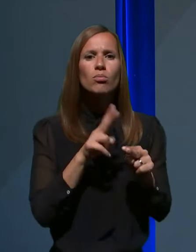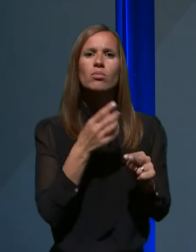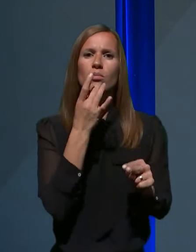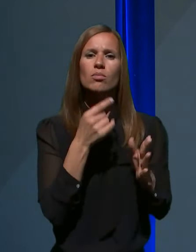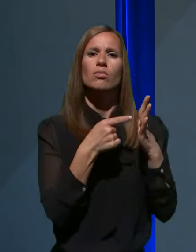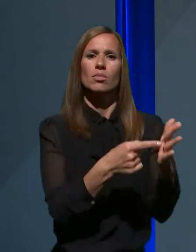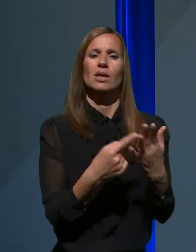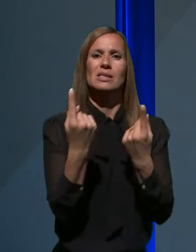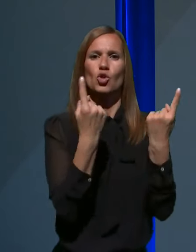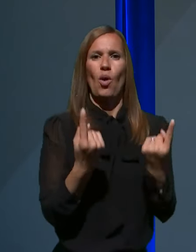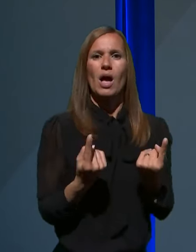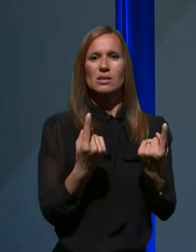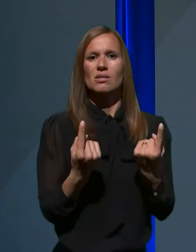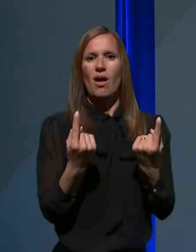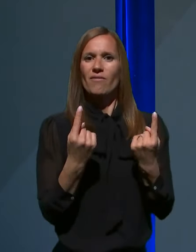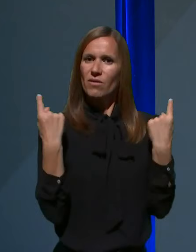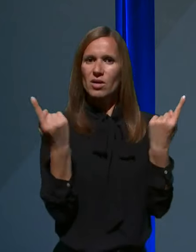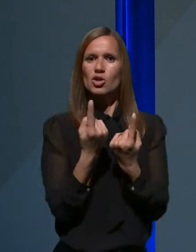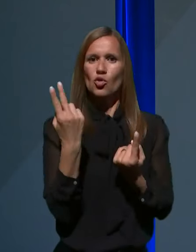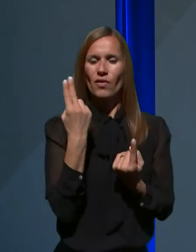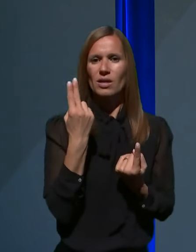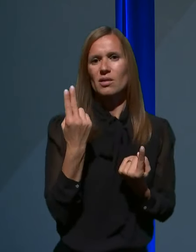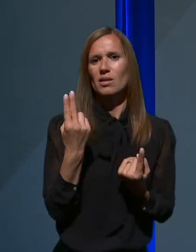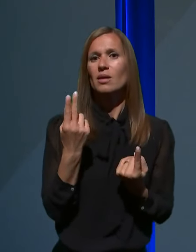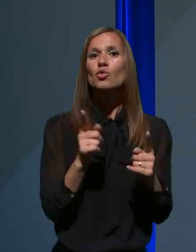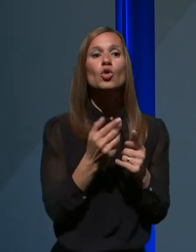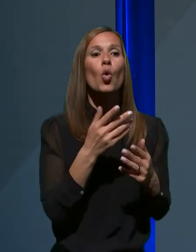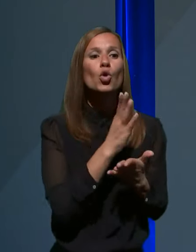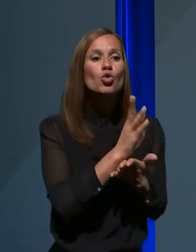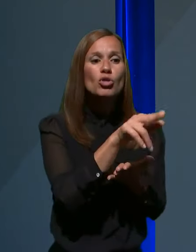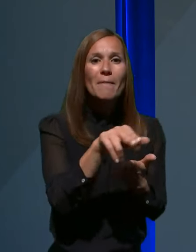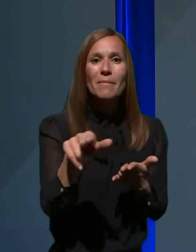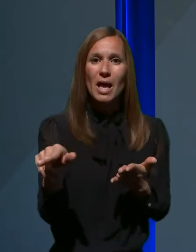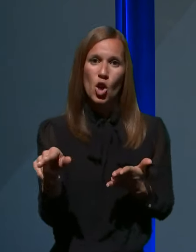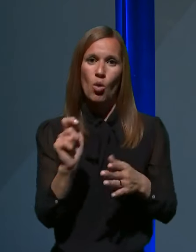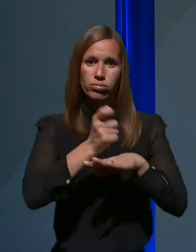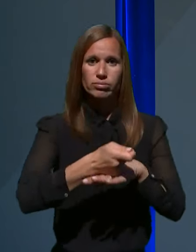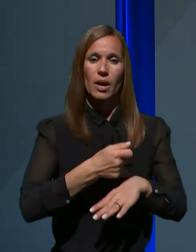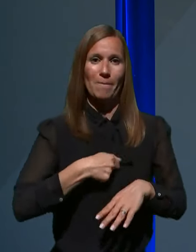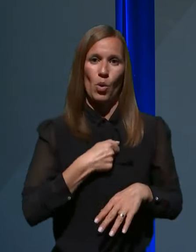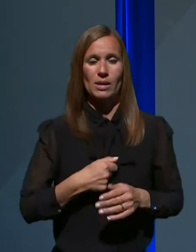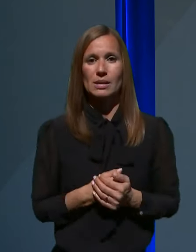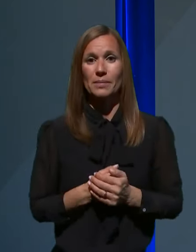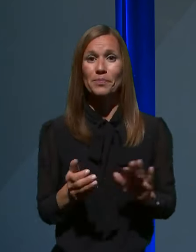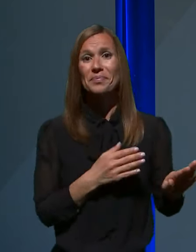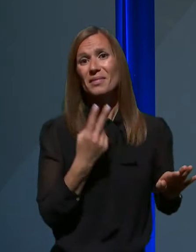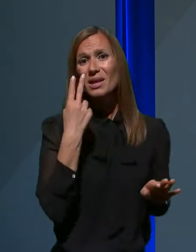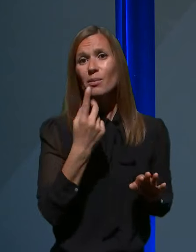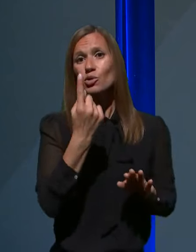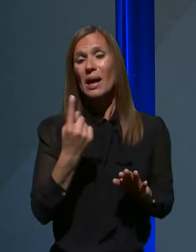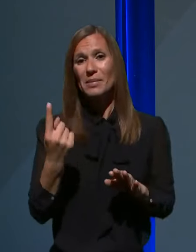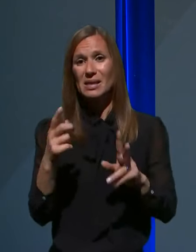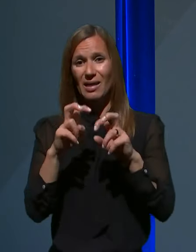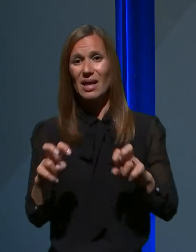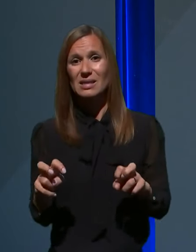tudi prekuženosti znotraj naše države. Zdaj, kar se tiče posameznih analiz, jih različne skupine